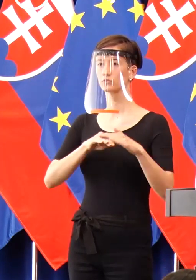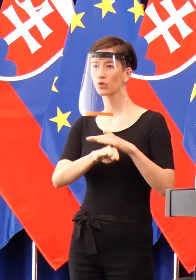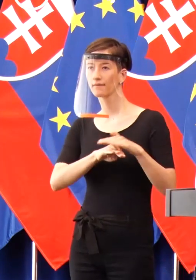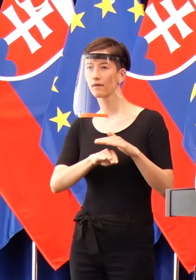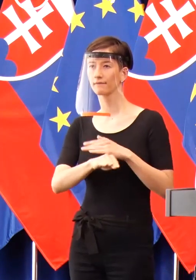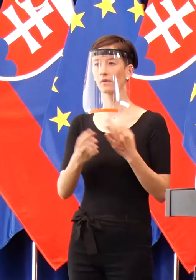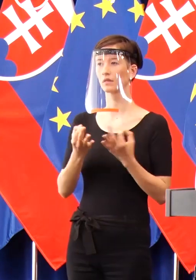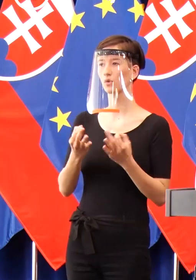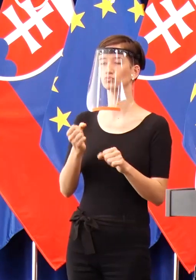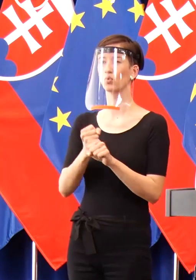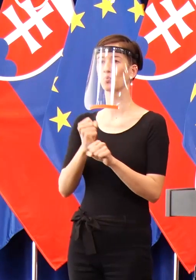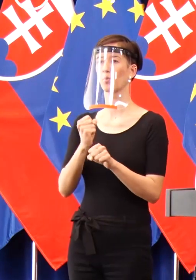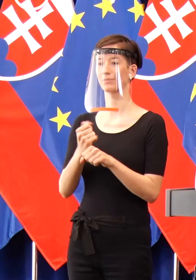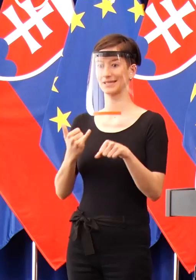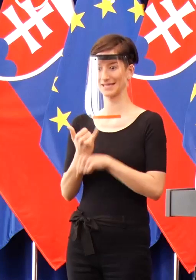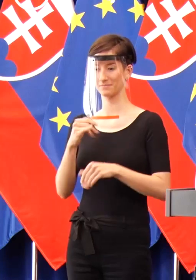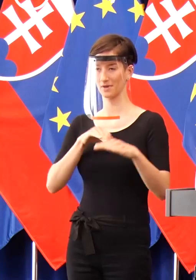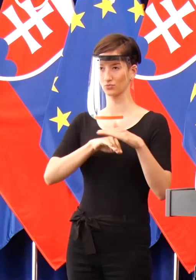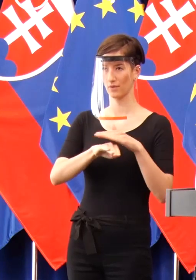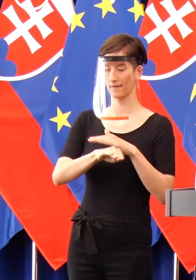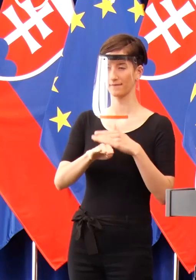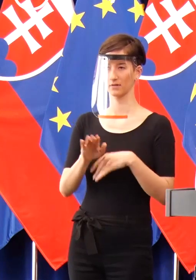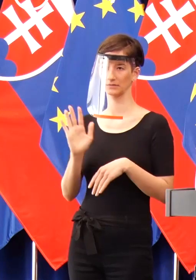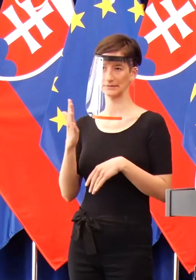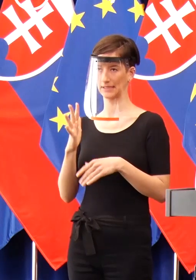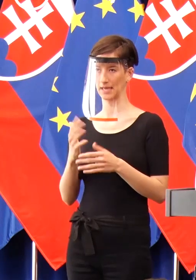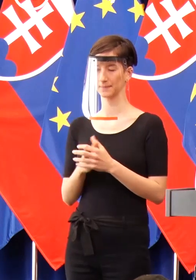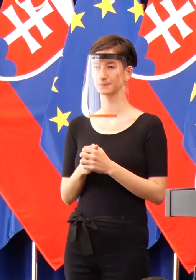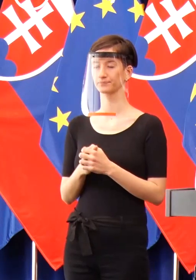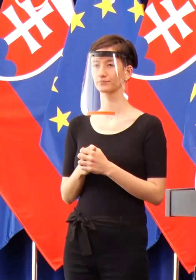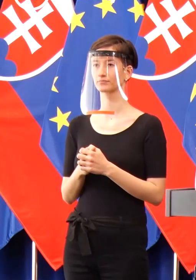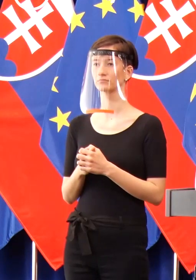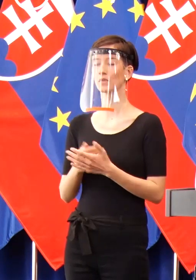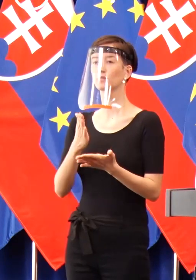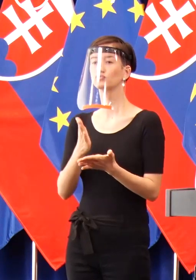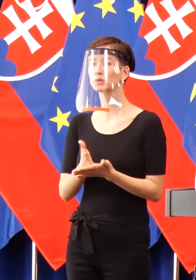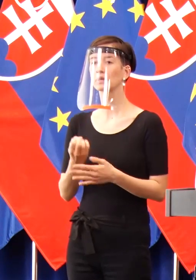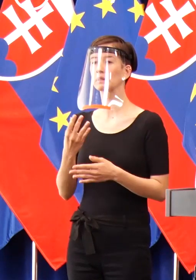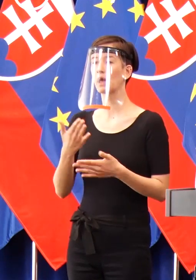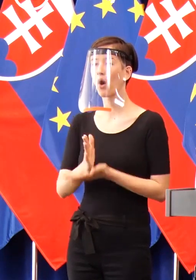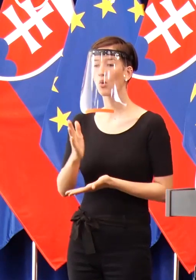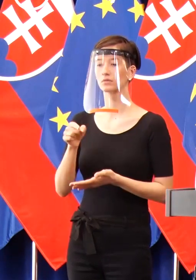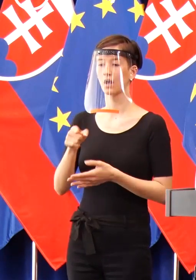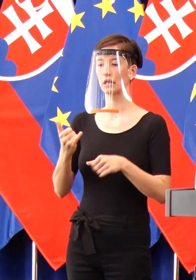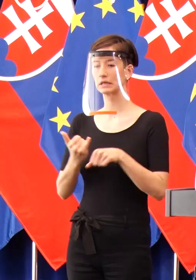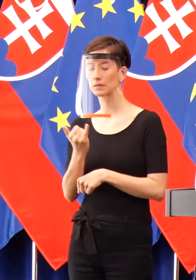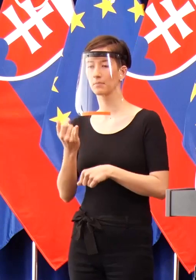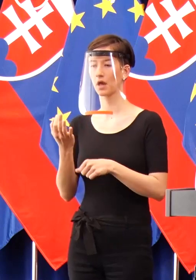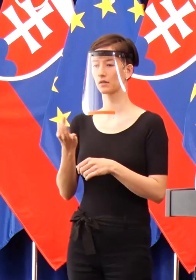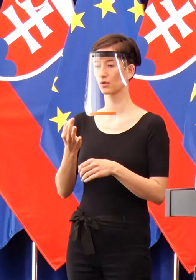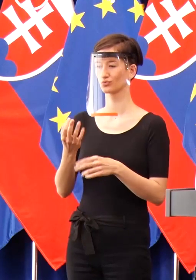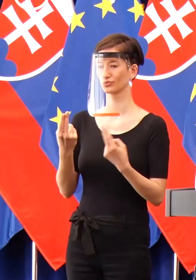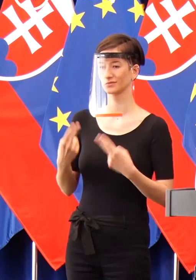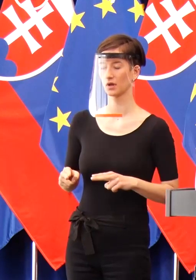chybu, alebo stane sa tentokrát chyba v inštitúciách, za ktoré nepriamo zodpovedám ako